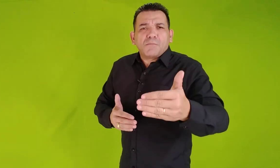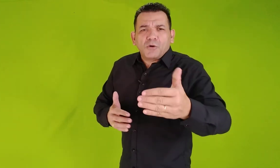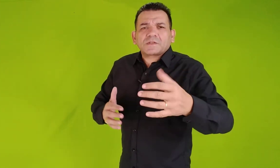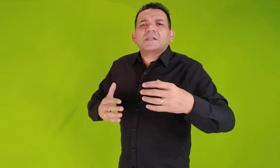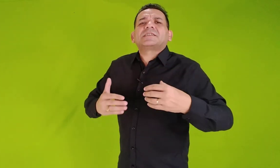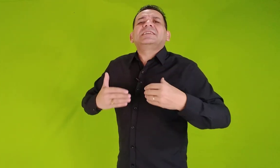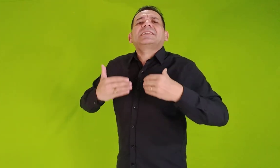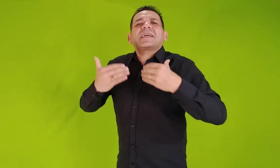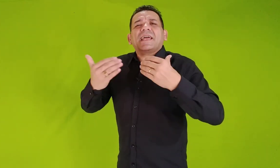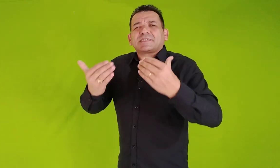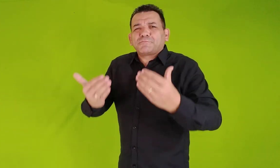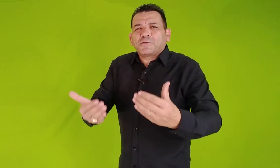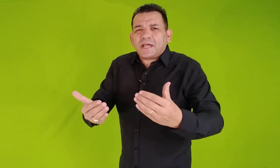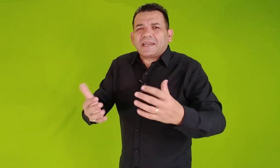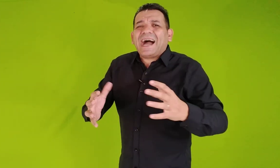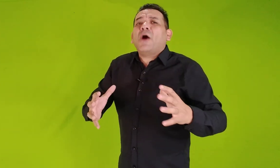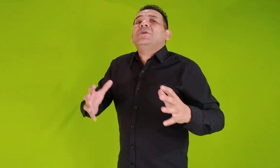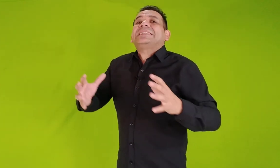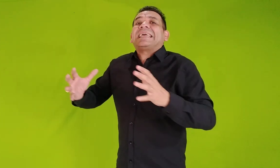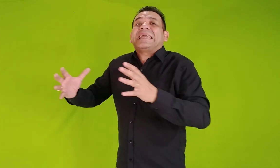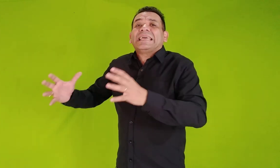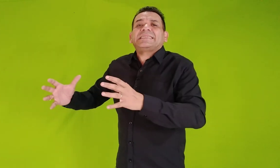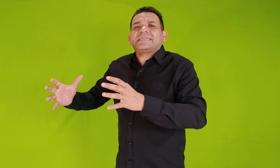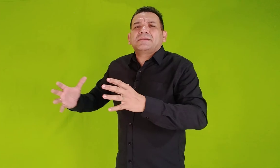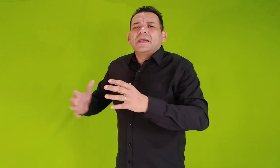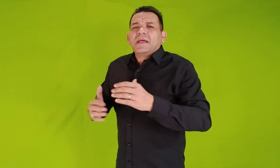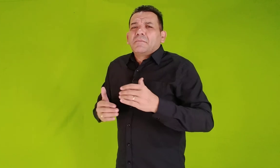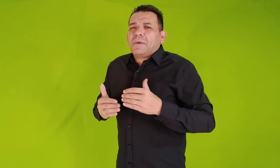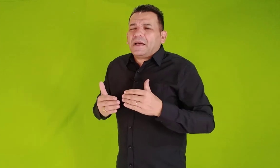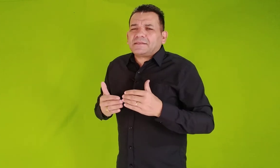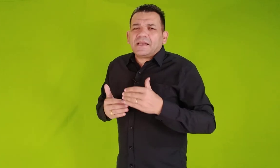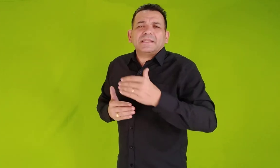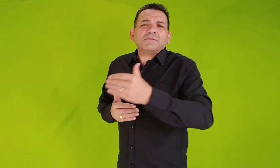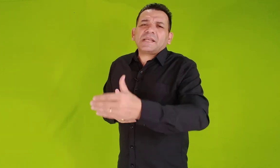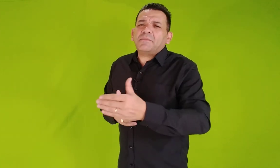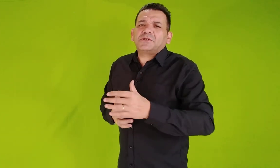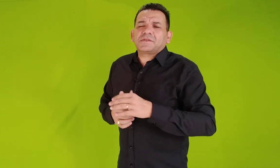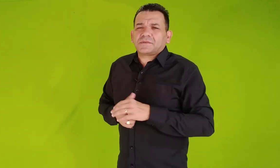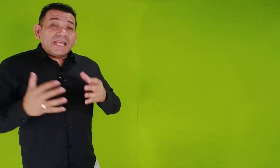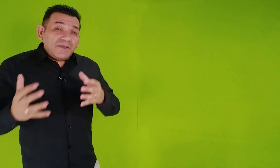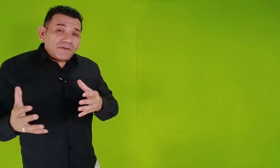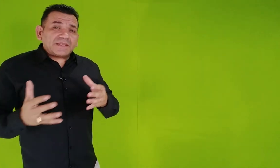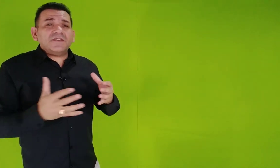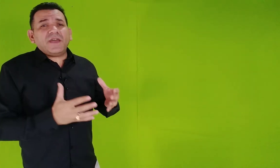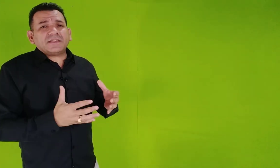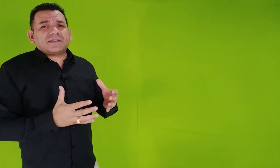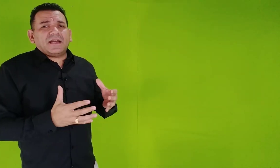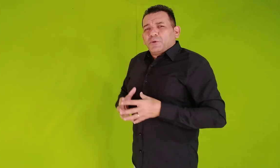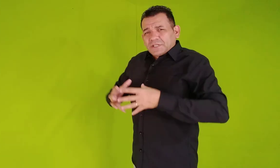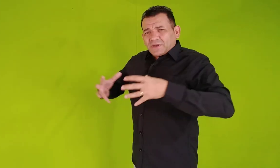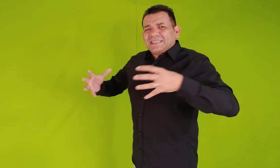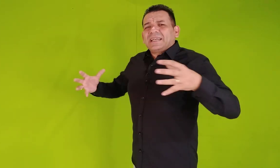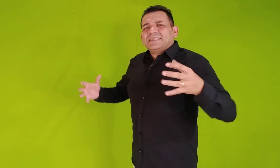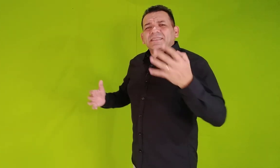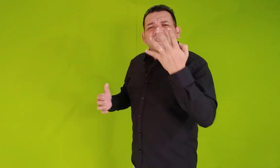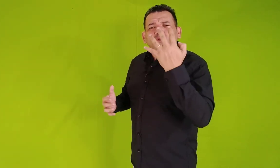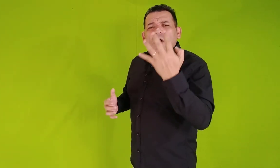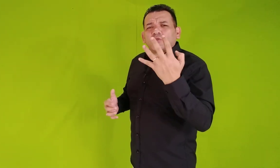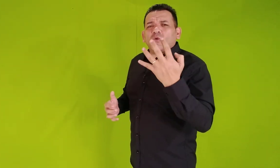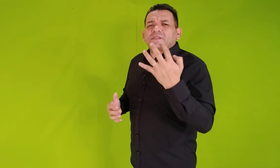moça, eles se interessam por ela, há um interesse, mas ela não sabe disso. E vice-versa. Portanto, analise essas quatro coisas